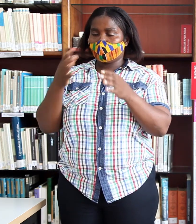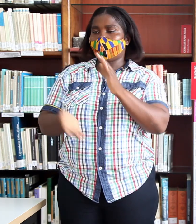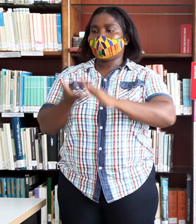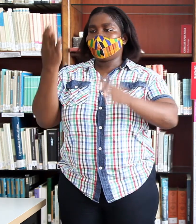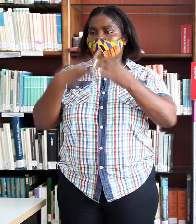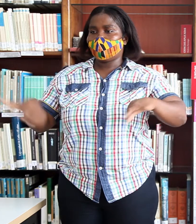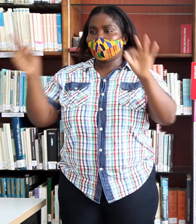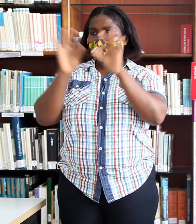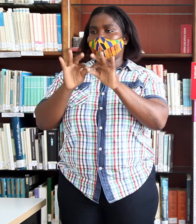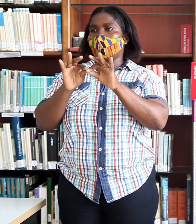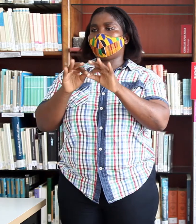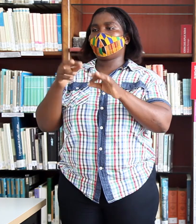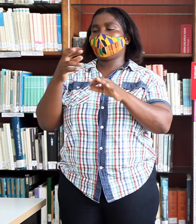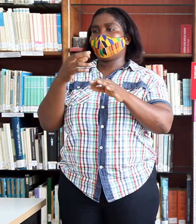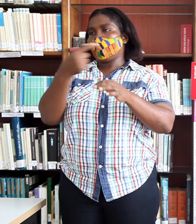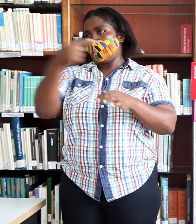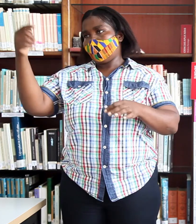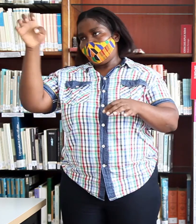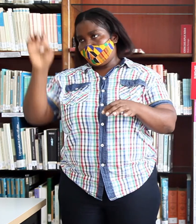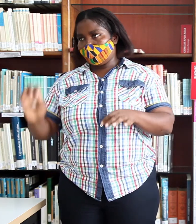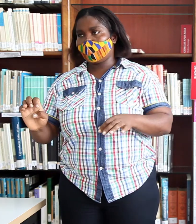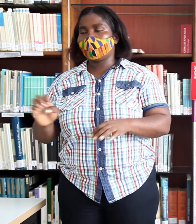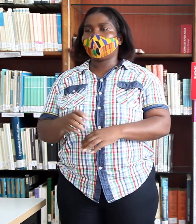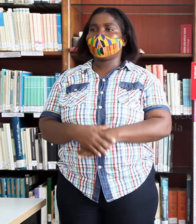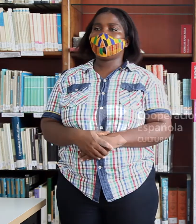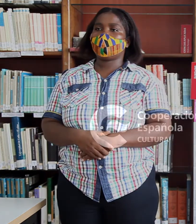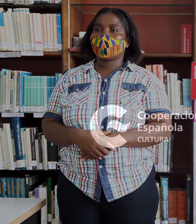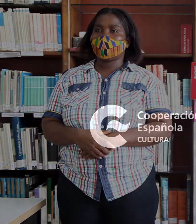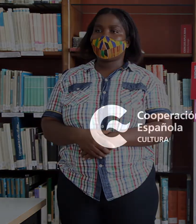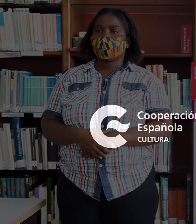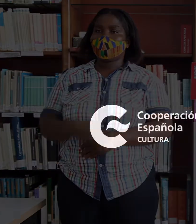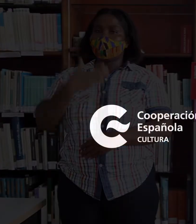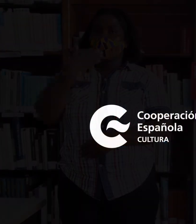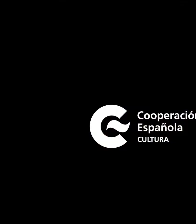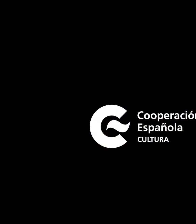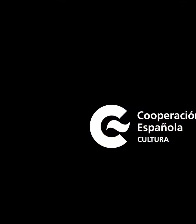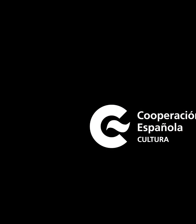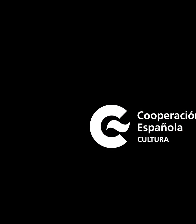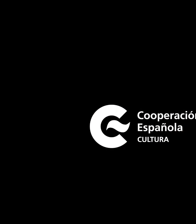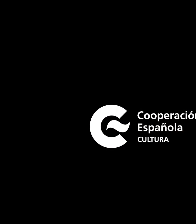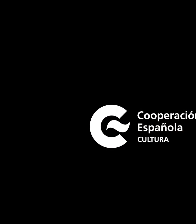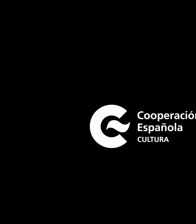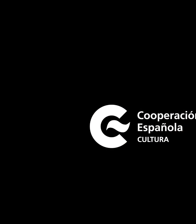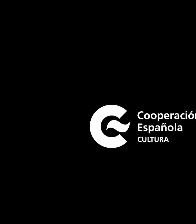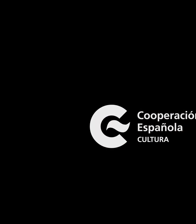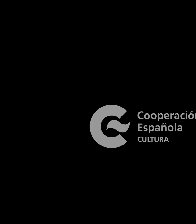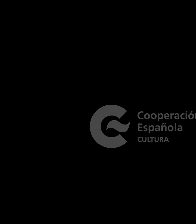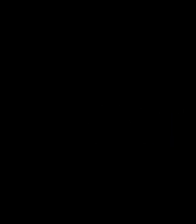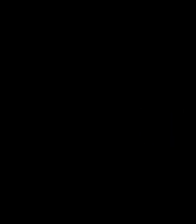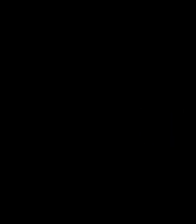de la República de Guinea Ecuatorial. María Zoe mas Gracias por ver